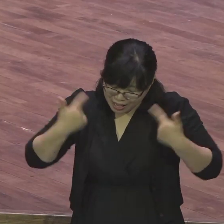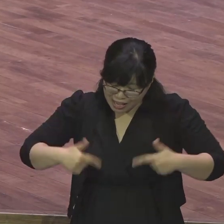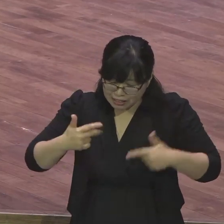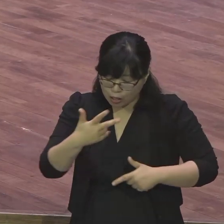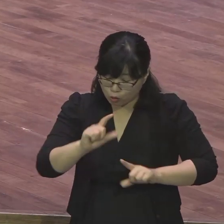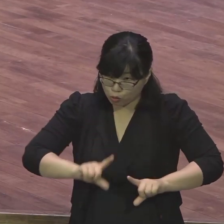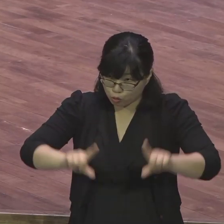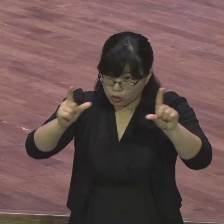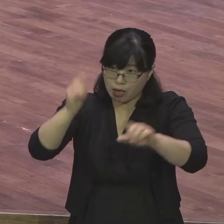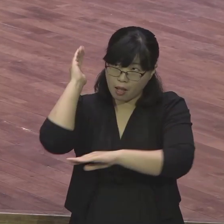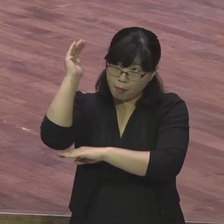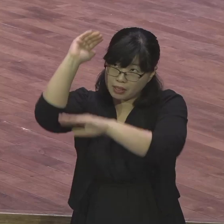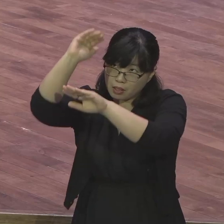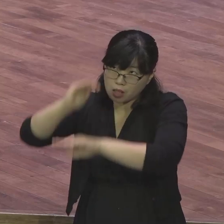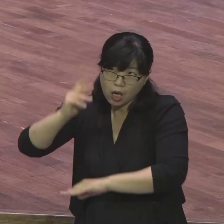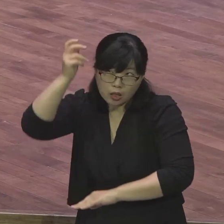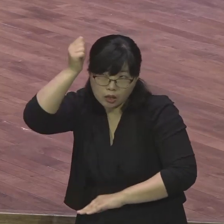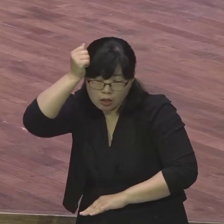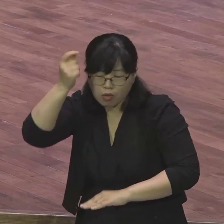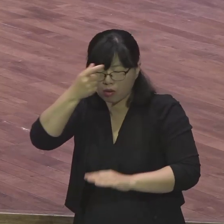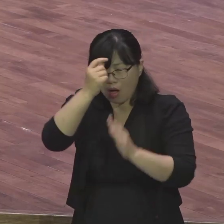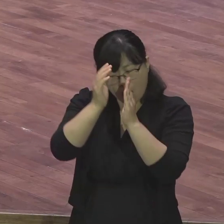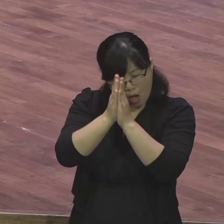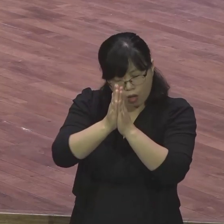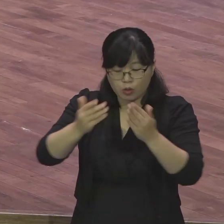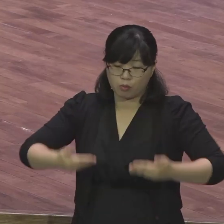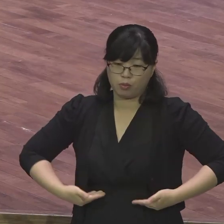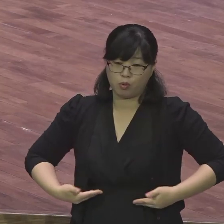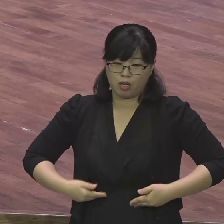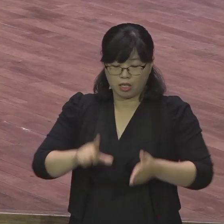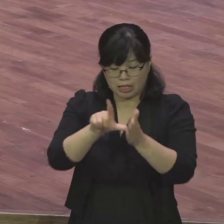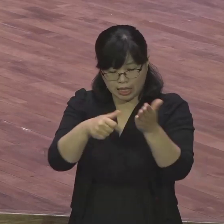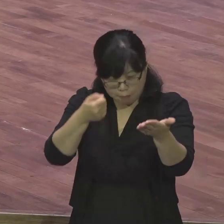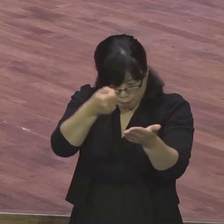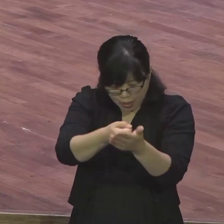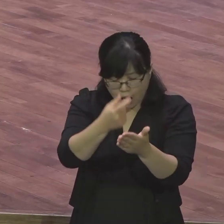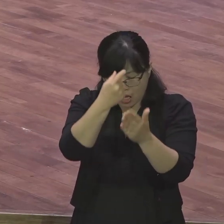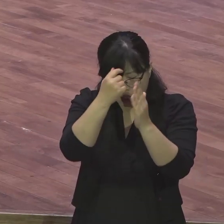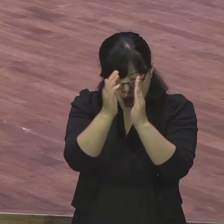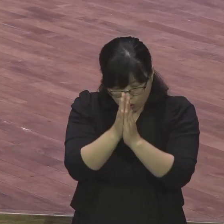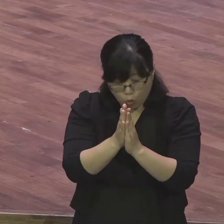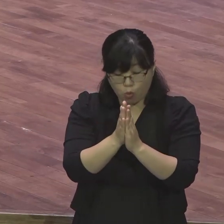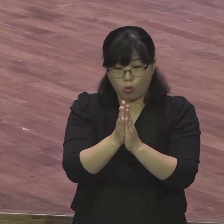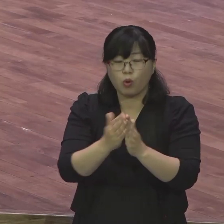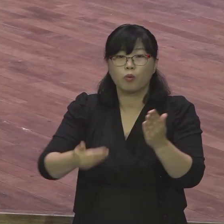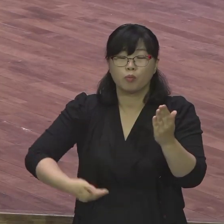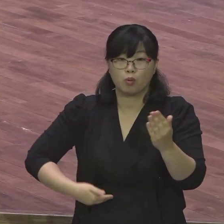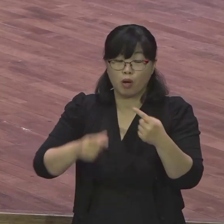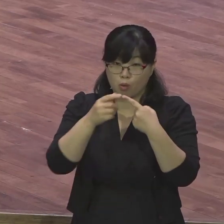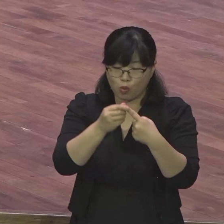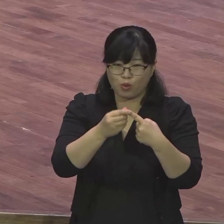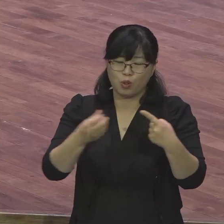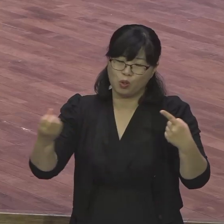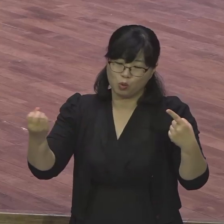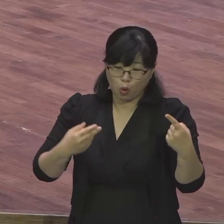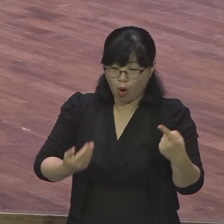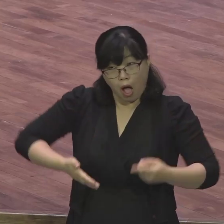바랍니다 하나님의 정시무시로 정시 기도하는 분들이 있으니까 시간 정해내고 하는 분도 있고 행편에 따라서 어떤 분은 무시로